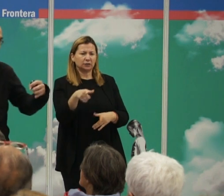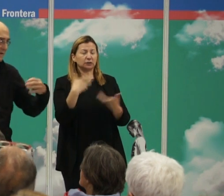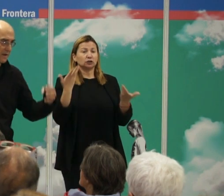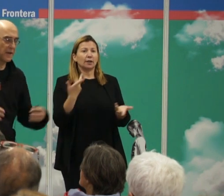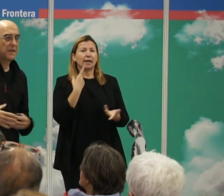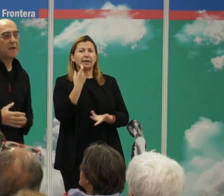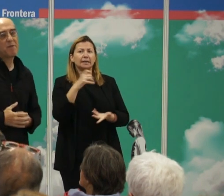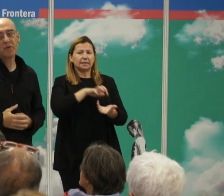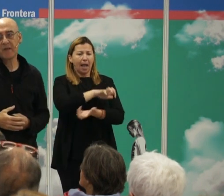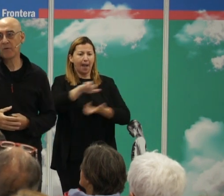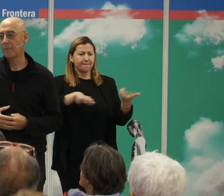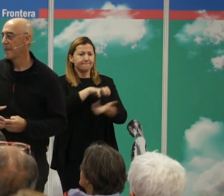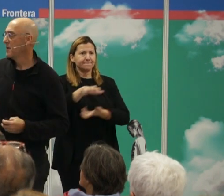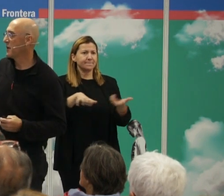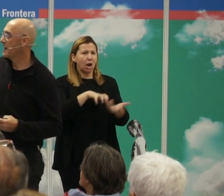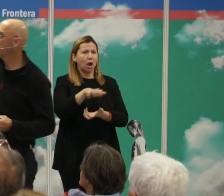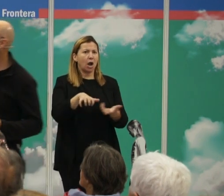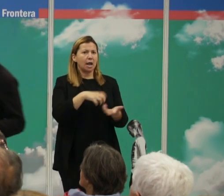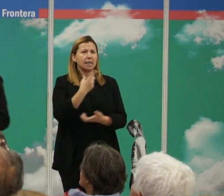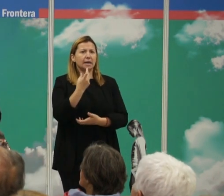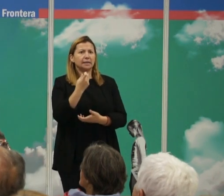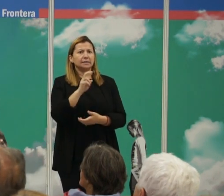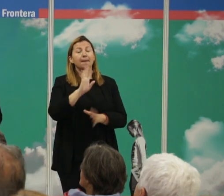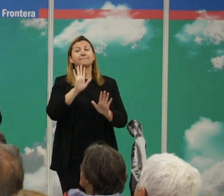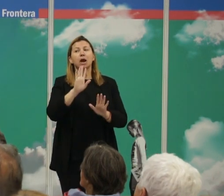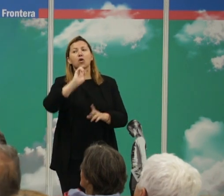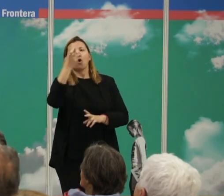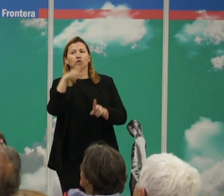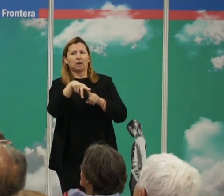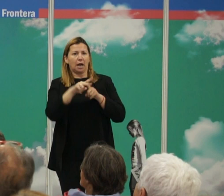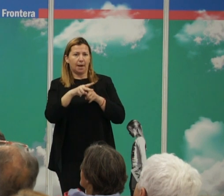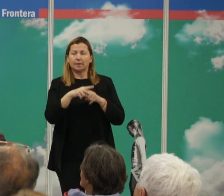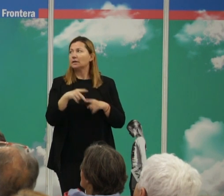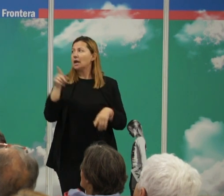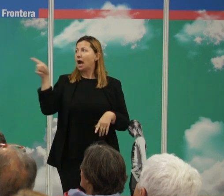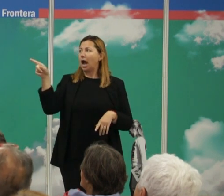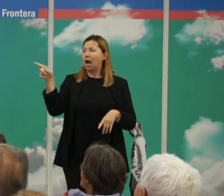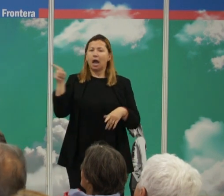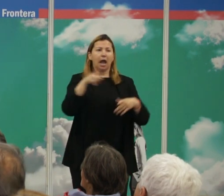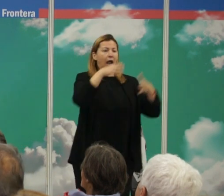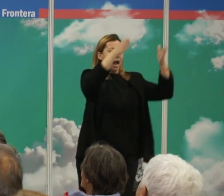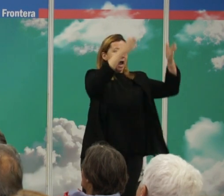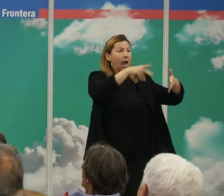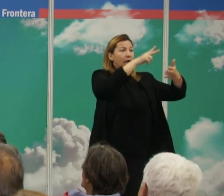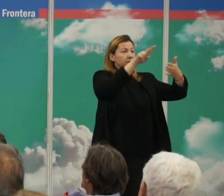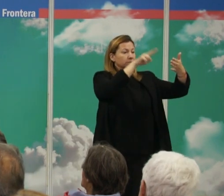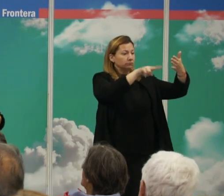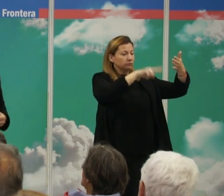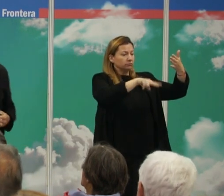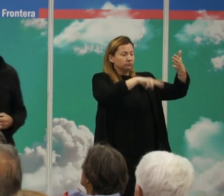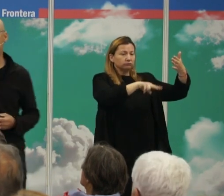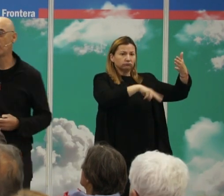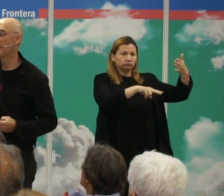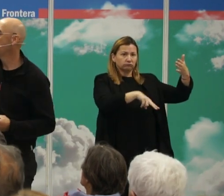de herramientas que tiene el mismo Estado. Frente a esa visión, es decir, aquí lo que hay, por supuesto, es un alegato de la evolución de la sociedad